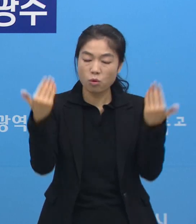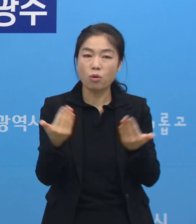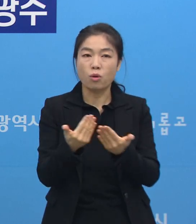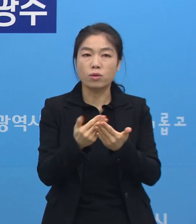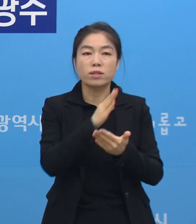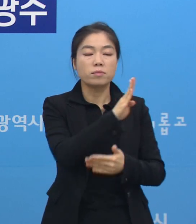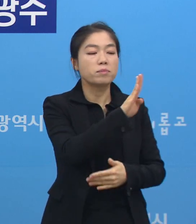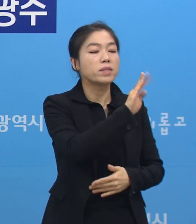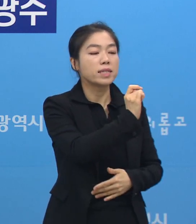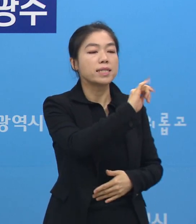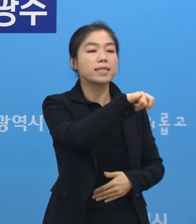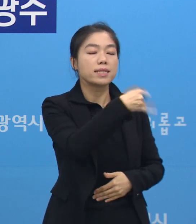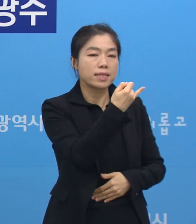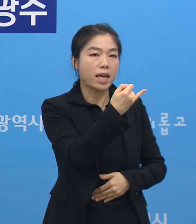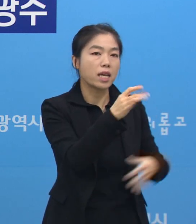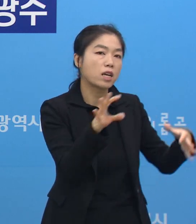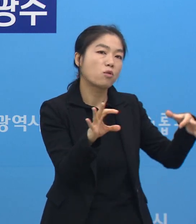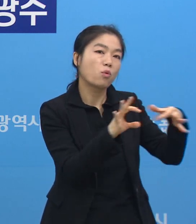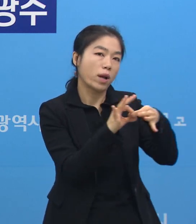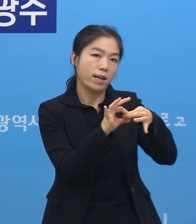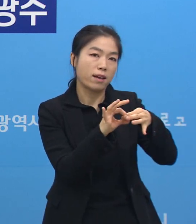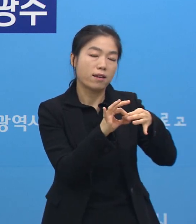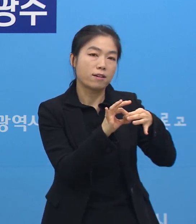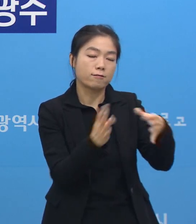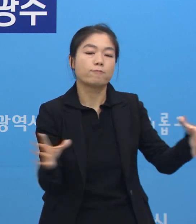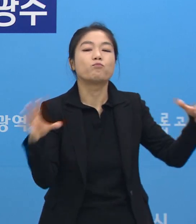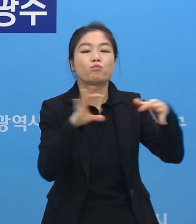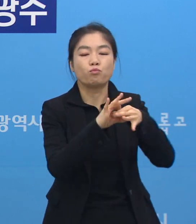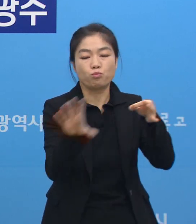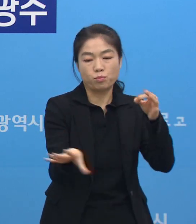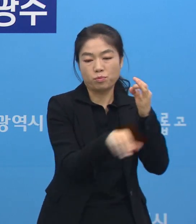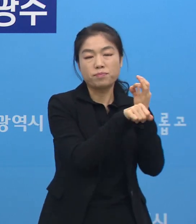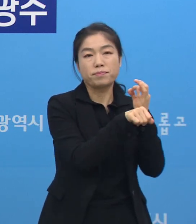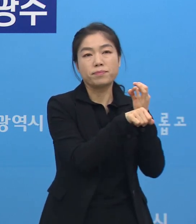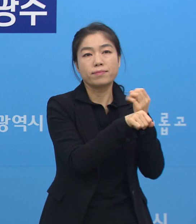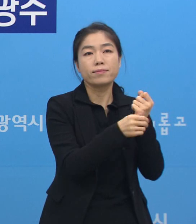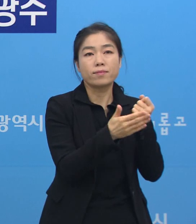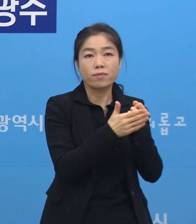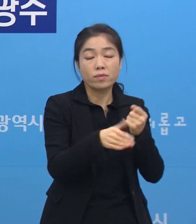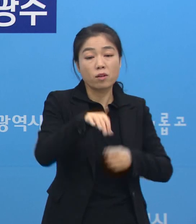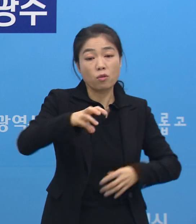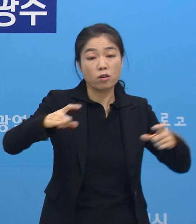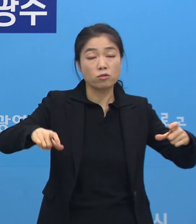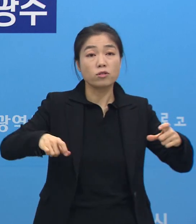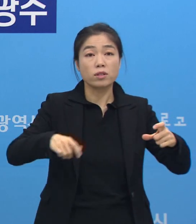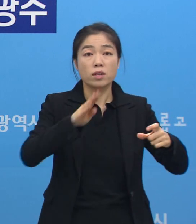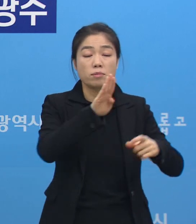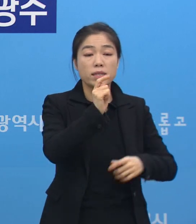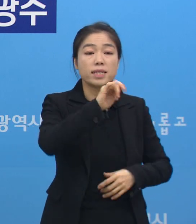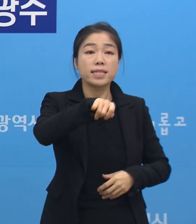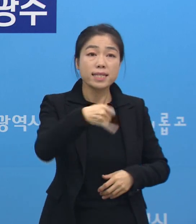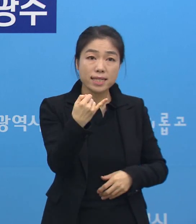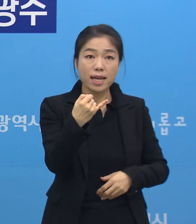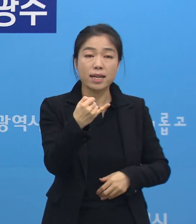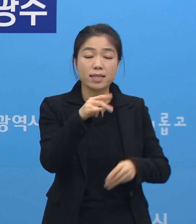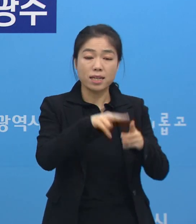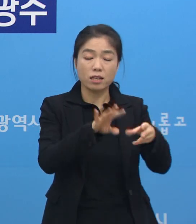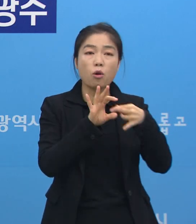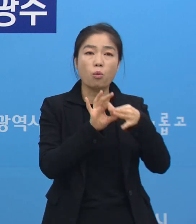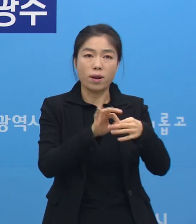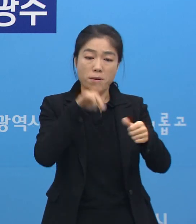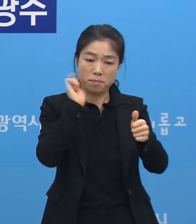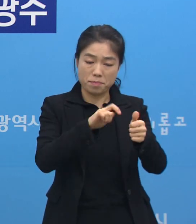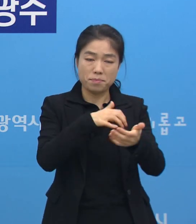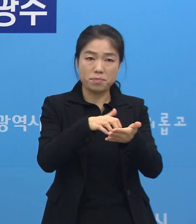BTJ열방센터 관련으로 같이 묶었습니다. 그래서 우리 시의 BTJ열방센터 관련자는